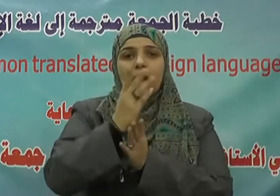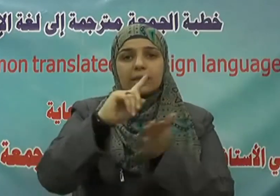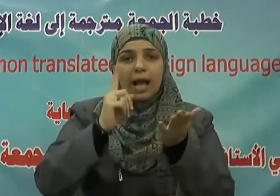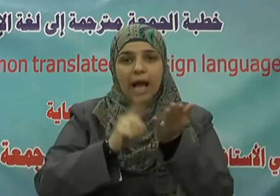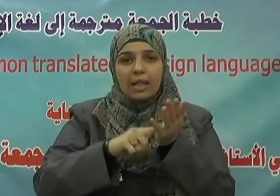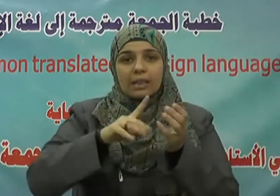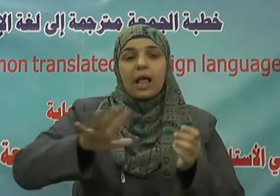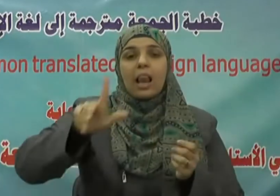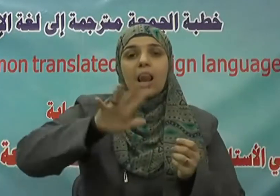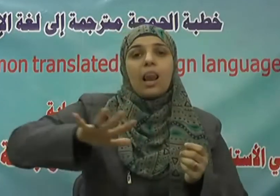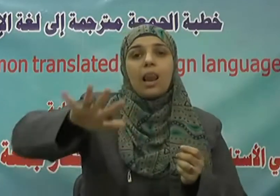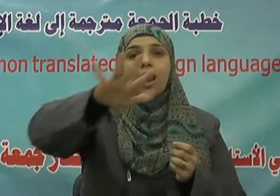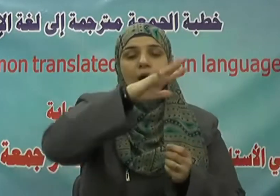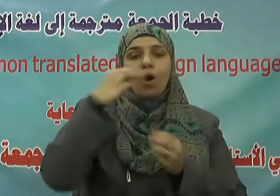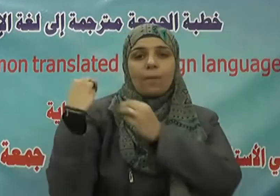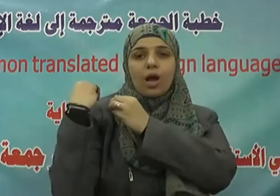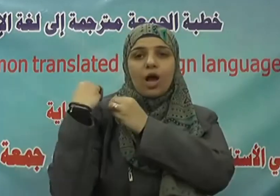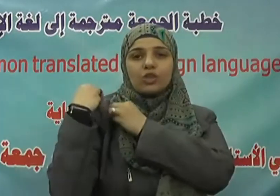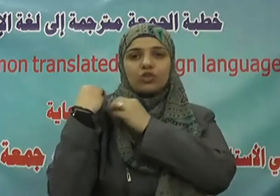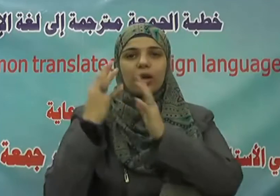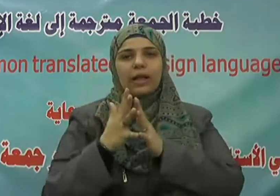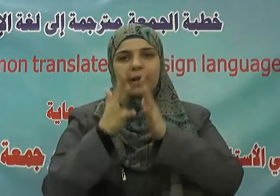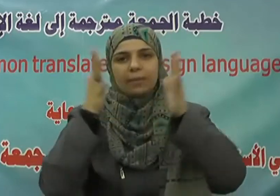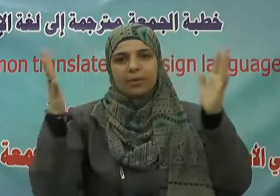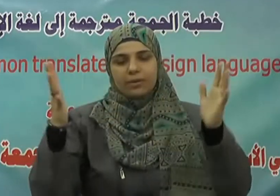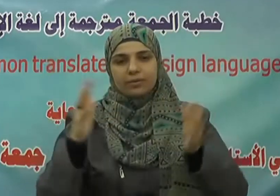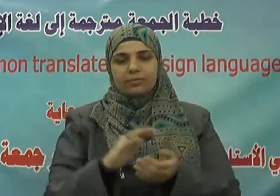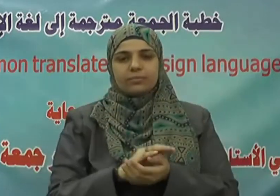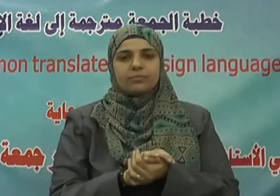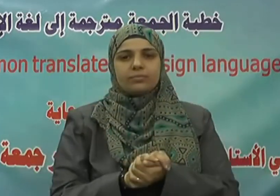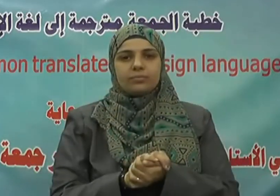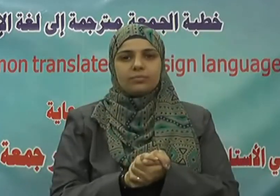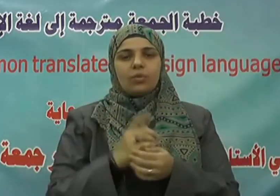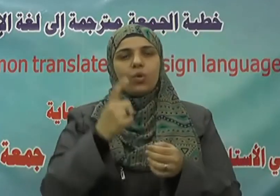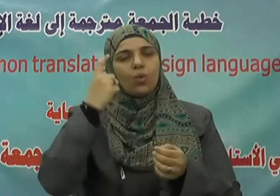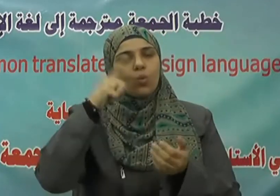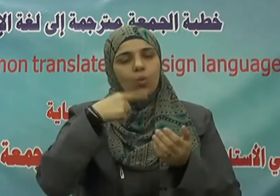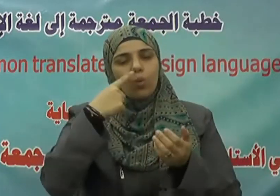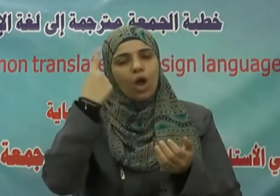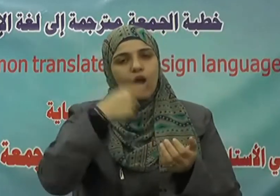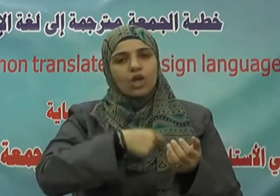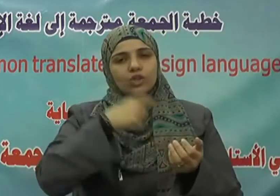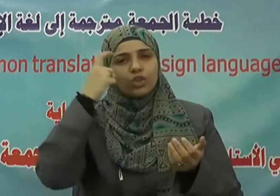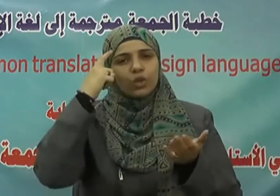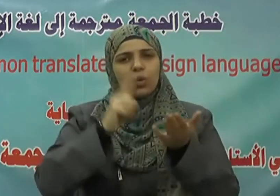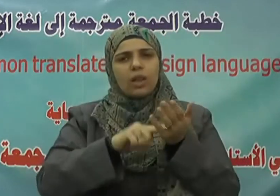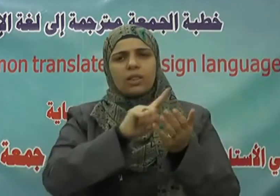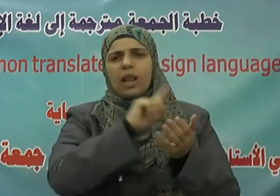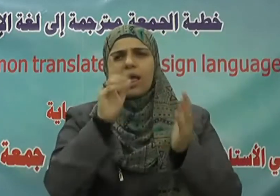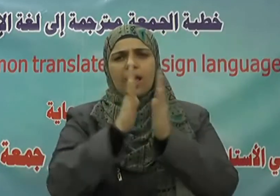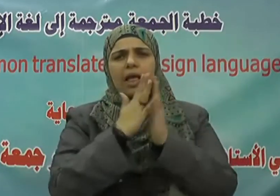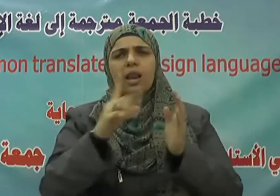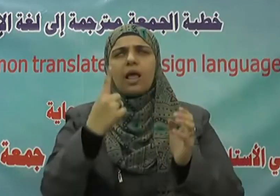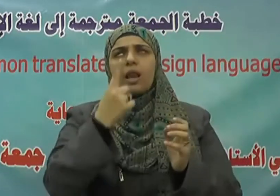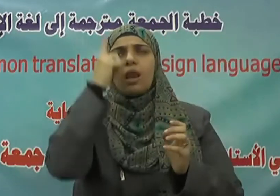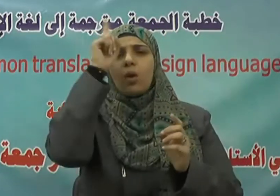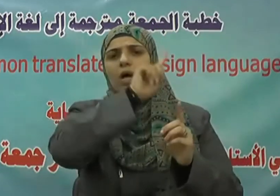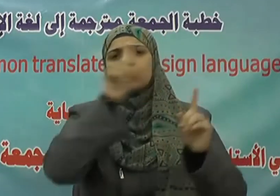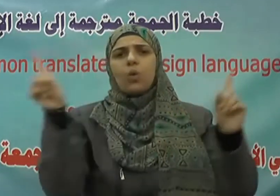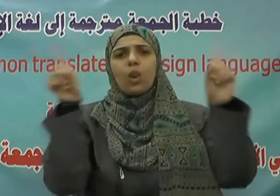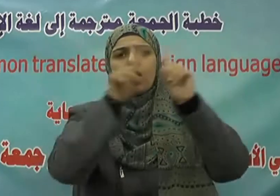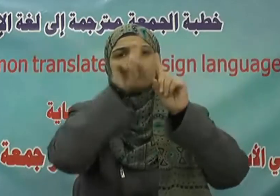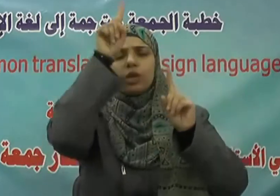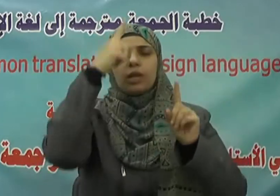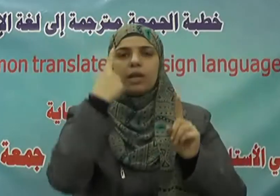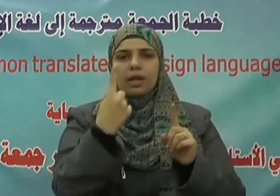أجرا كبيرا وأشهد أن لا إله إلا الله وحده لا شريك له